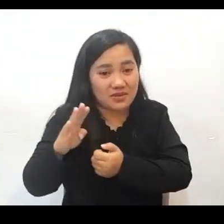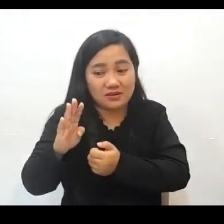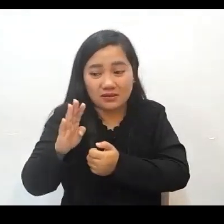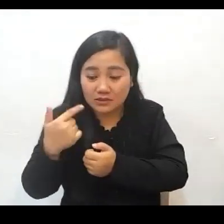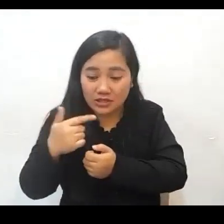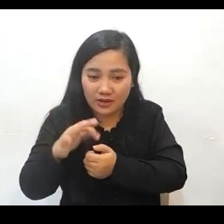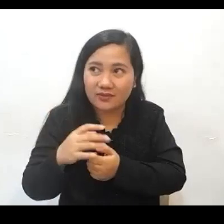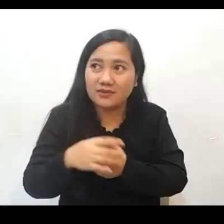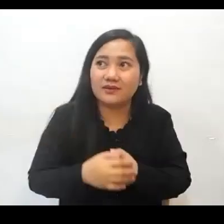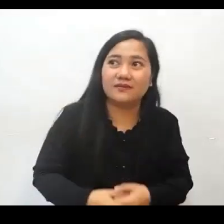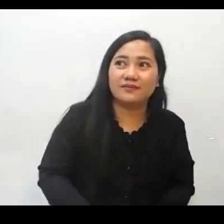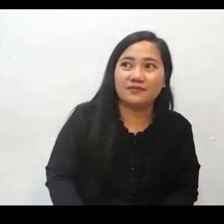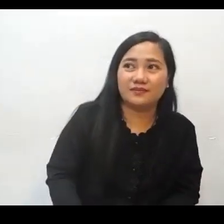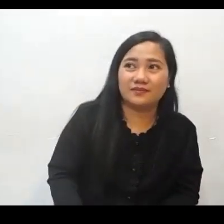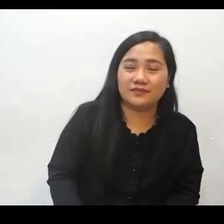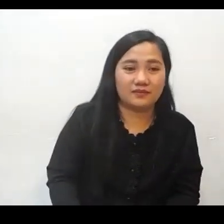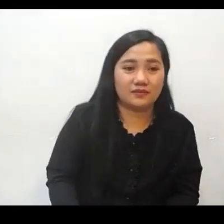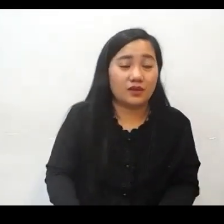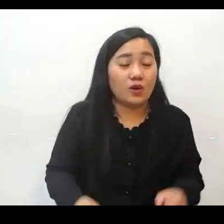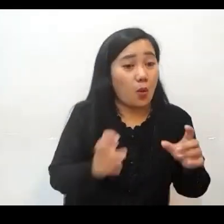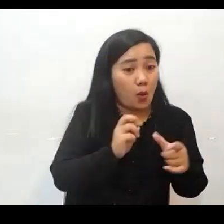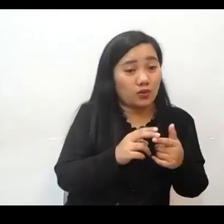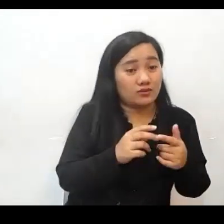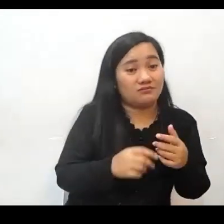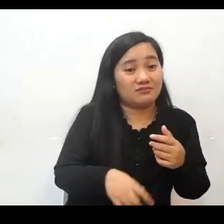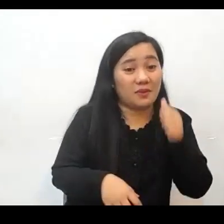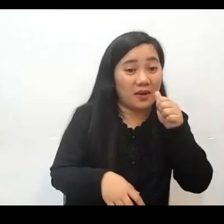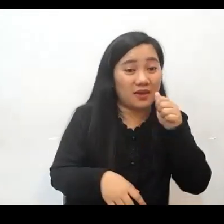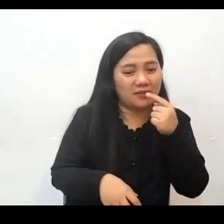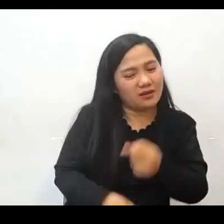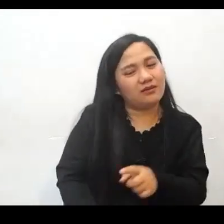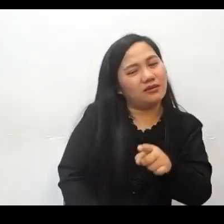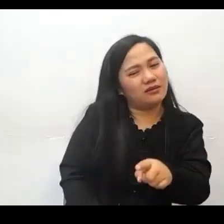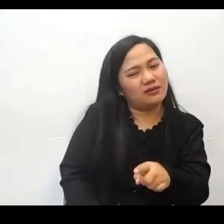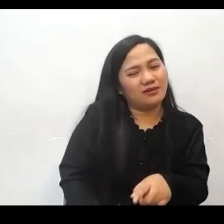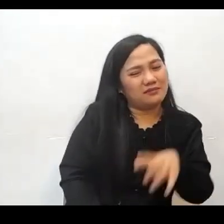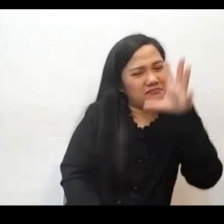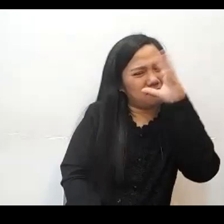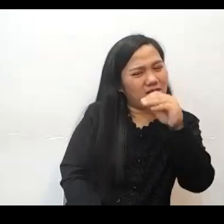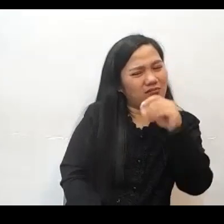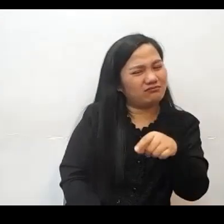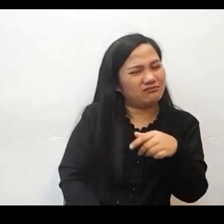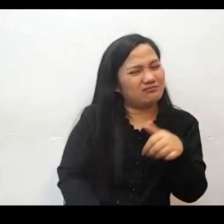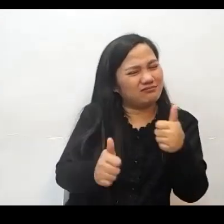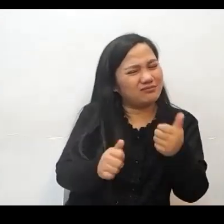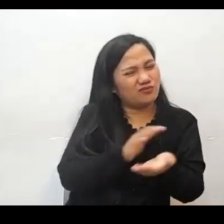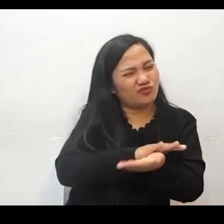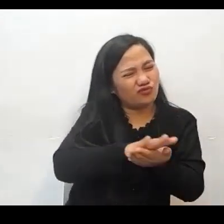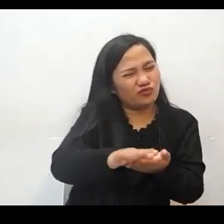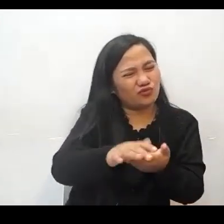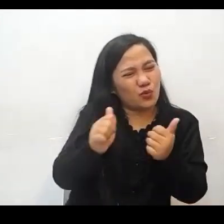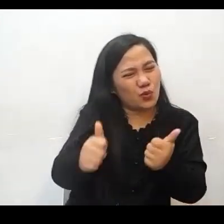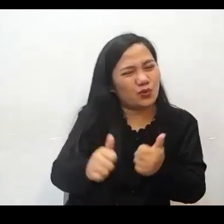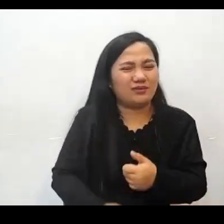man looks so nice because he doesn't smoke a cigarette he doesn't drink the wine he always